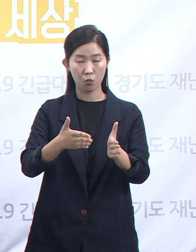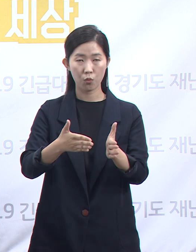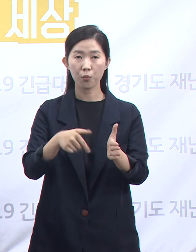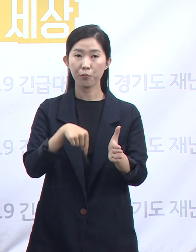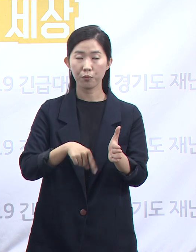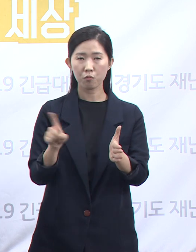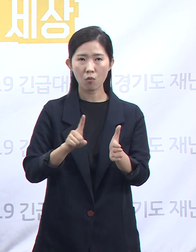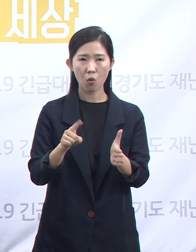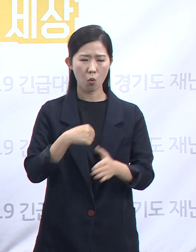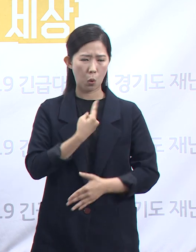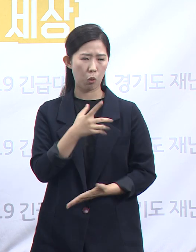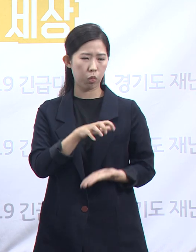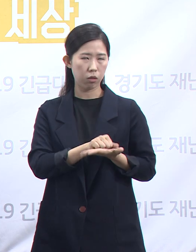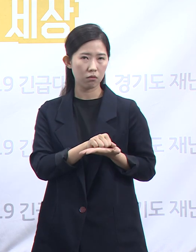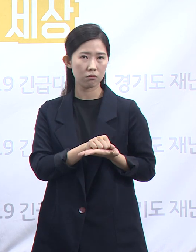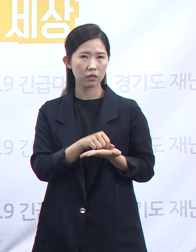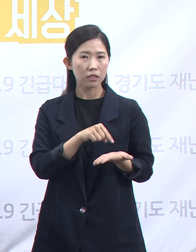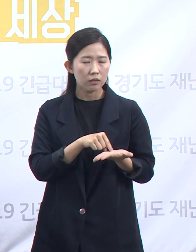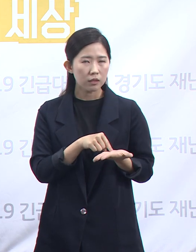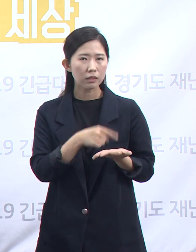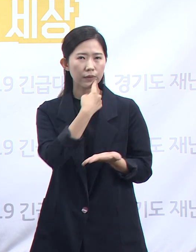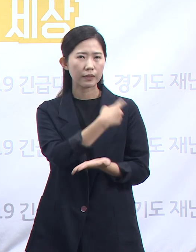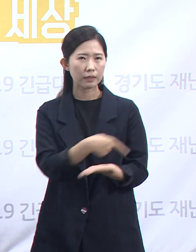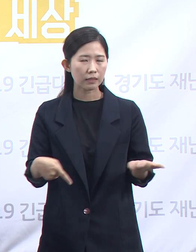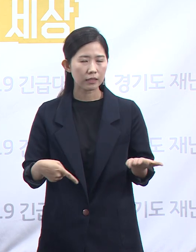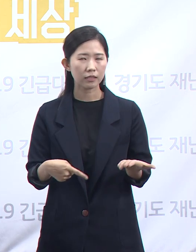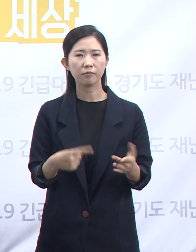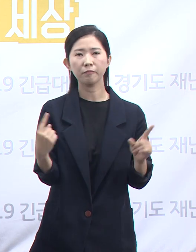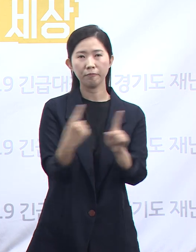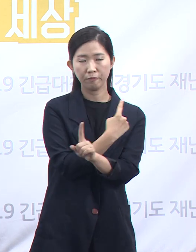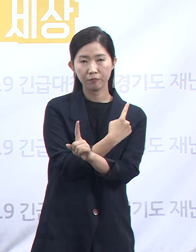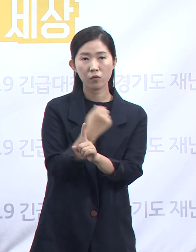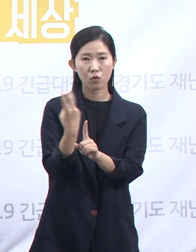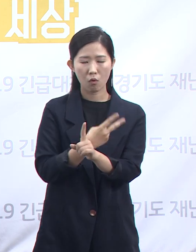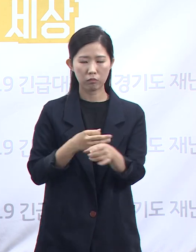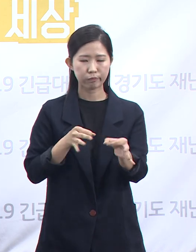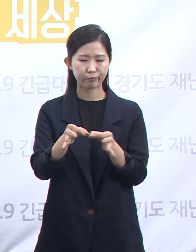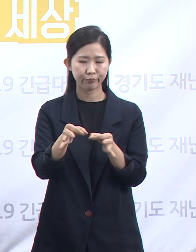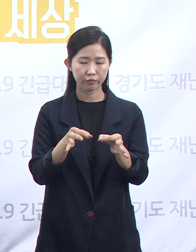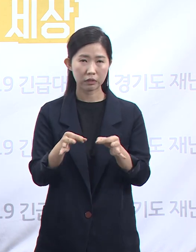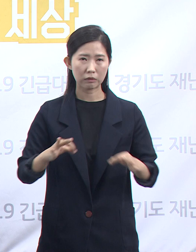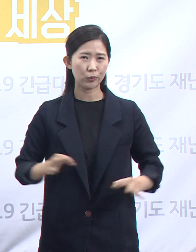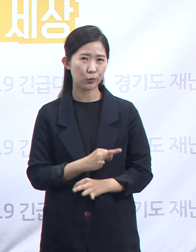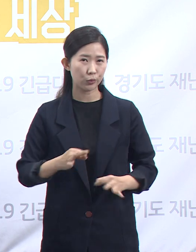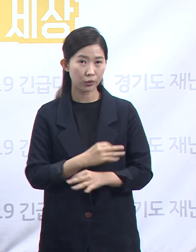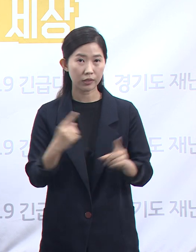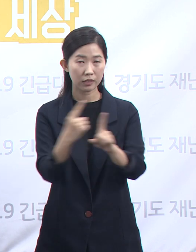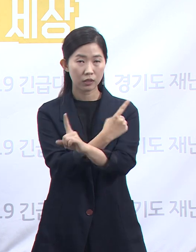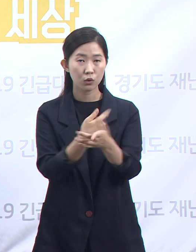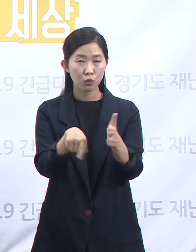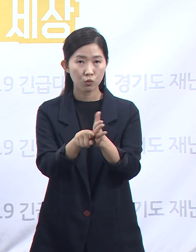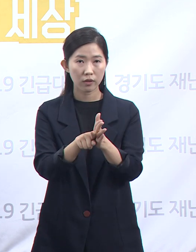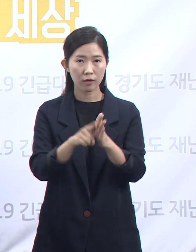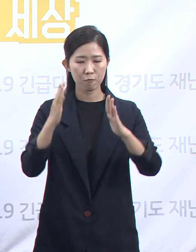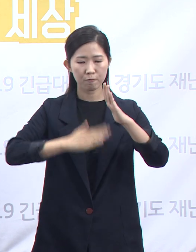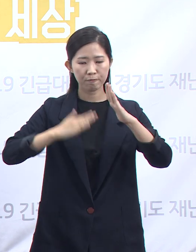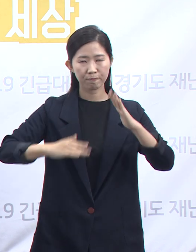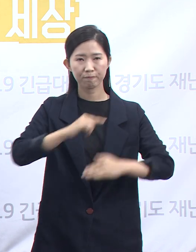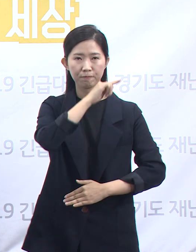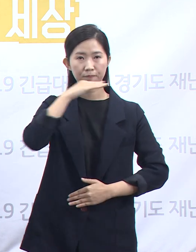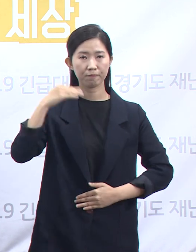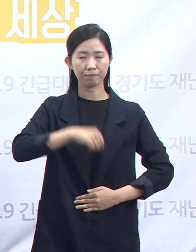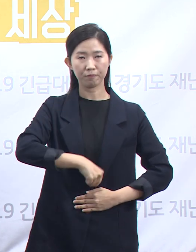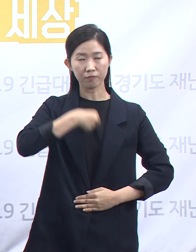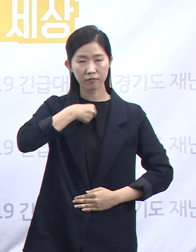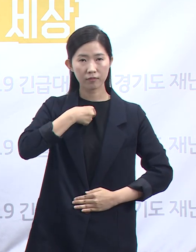폐해를 계산하고 불공정한 시장구조를 바꾸기 위해 공정조달 시스템 개발에 박차를 가하면서